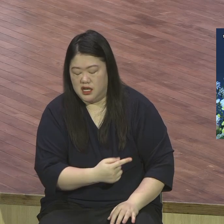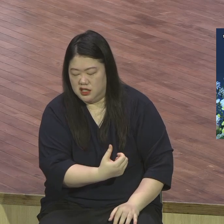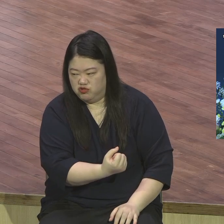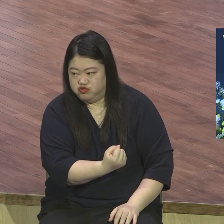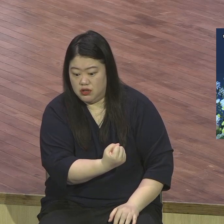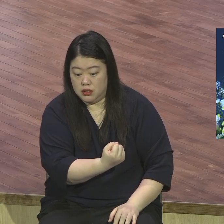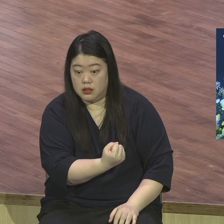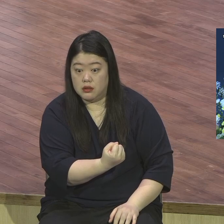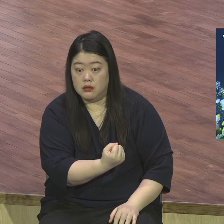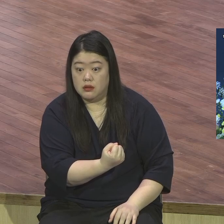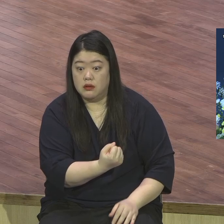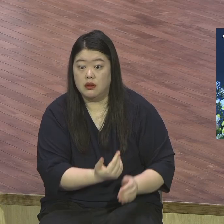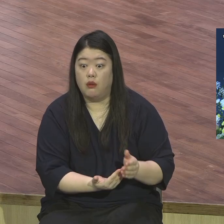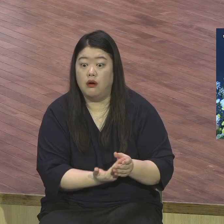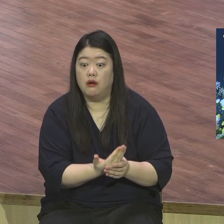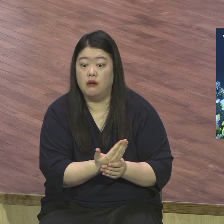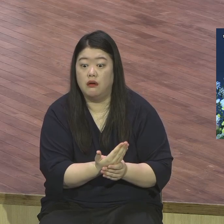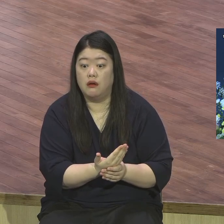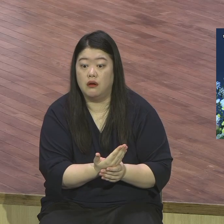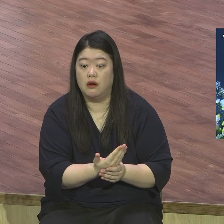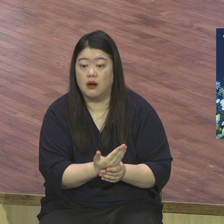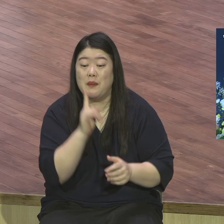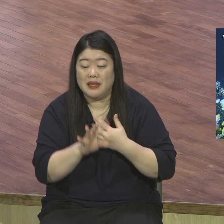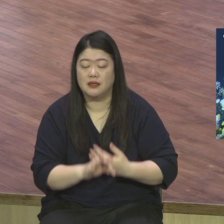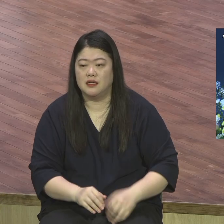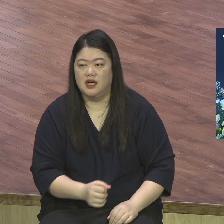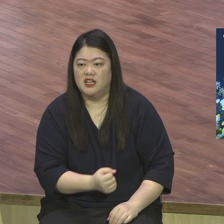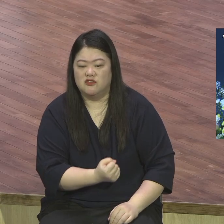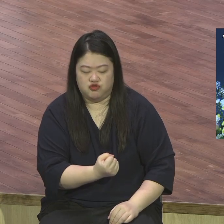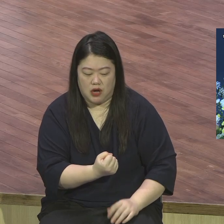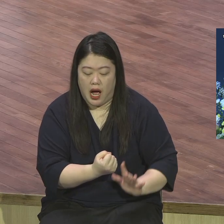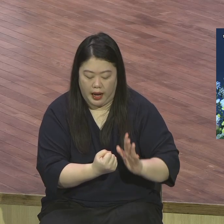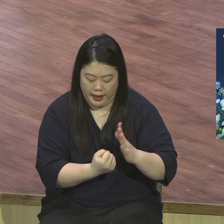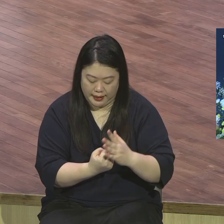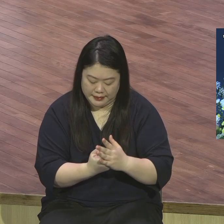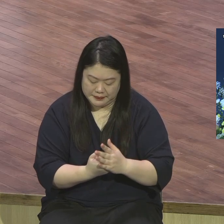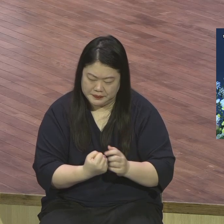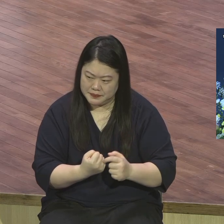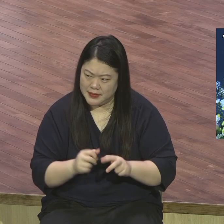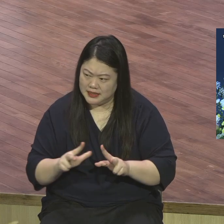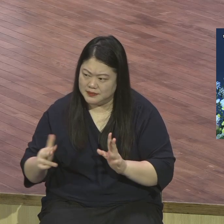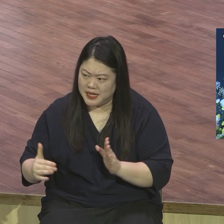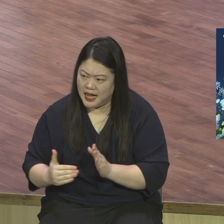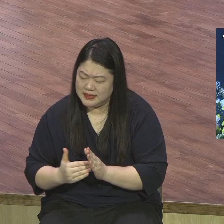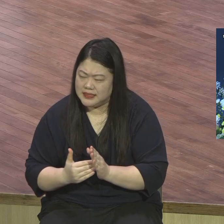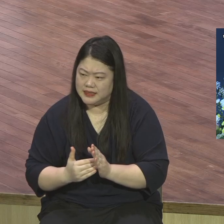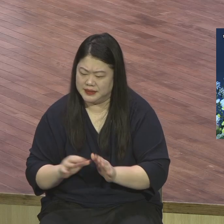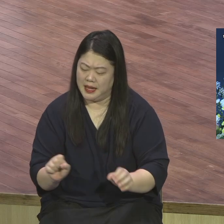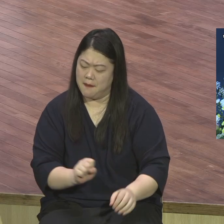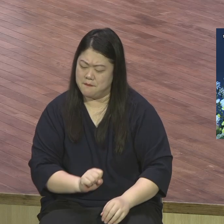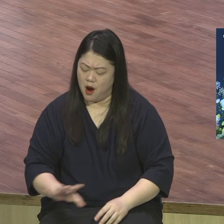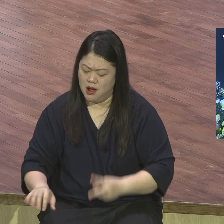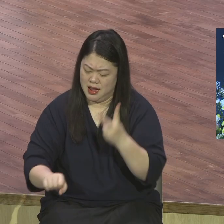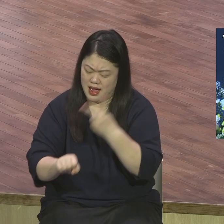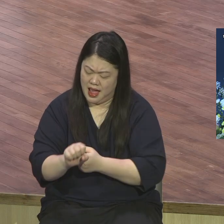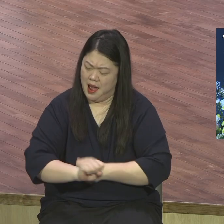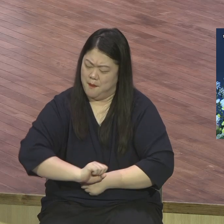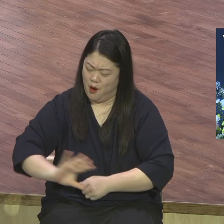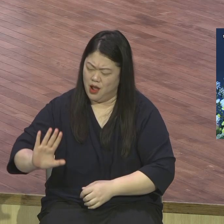어떻게 깨달아야 돼요 아 내가 아직도 그렇게 말하던 장지의 삶에 걸려서 내가 남편 말 한마디 한 것